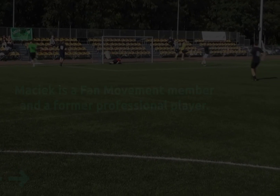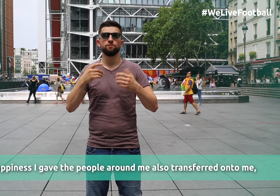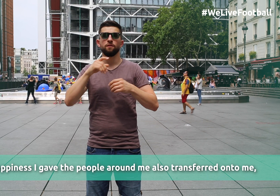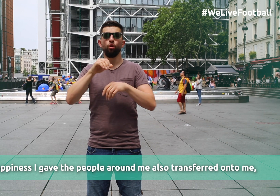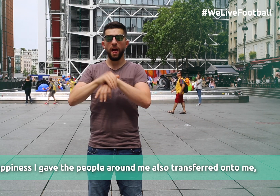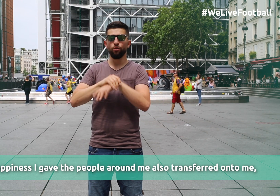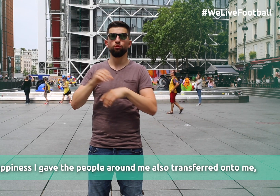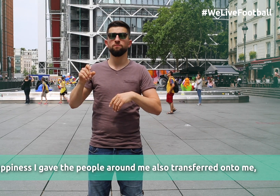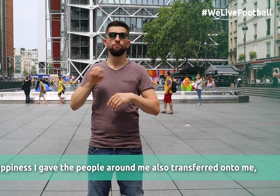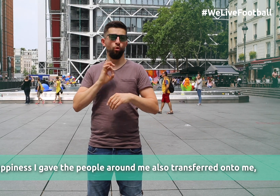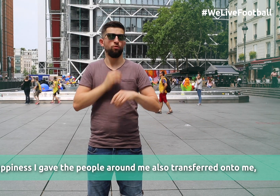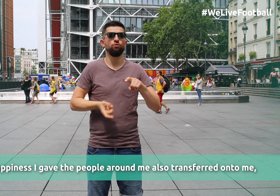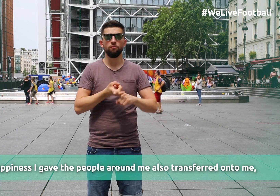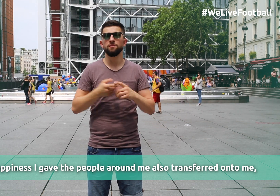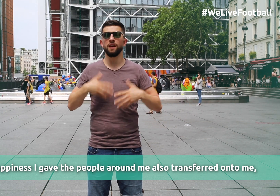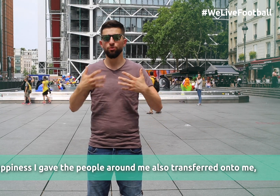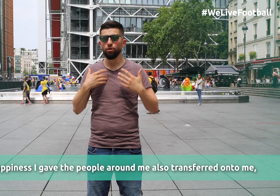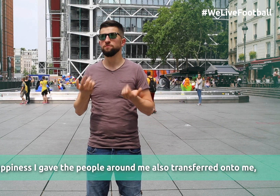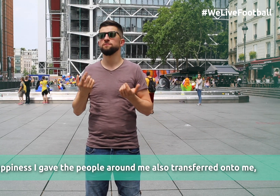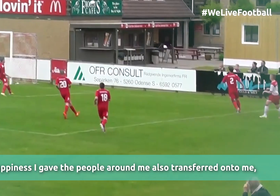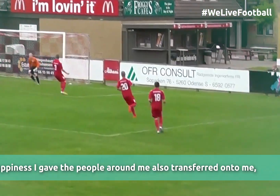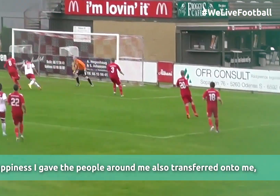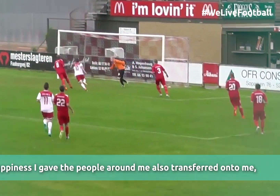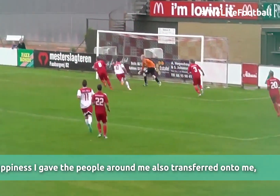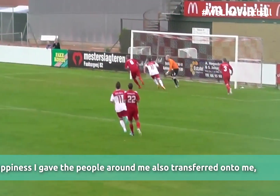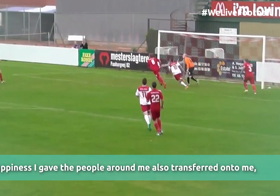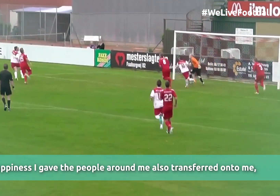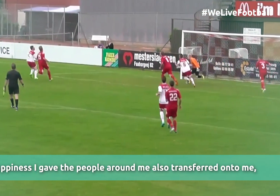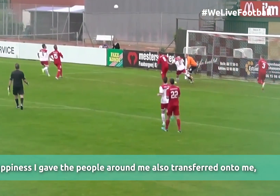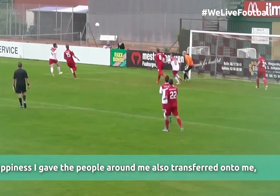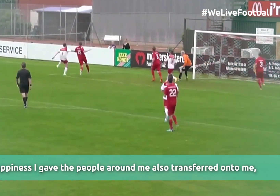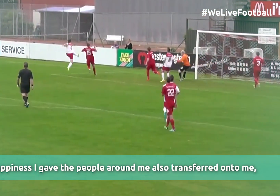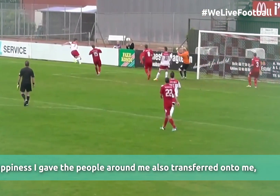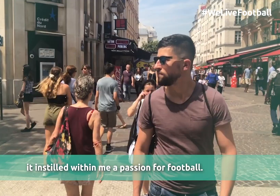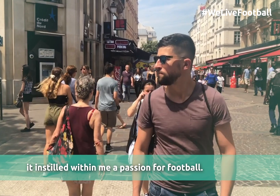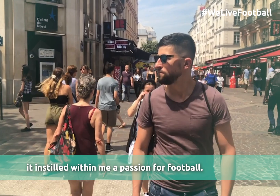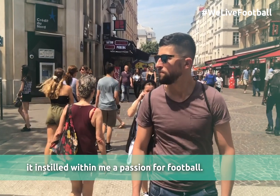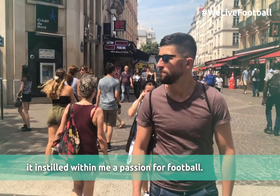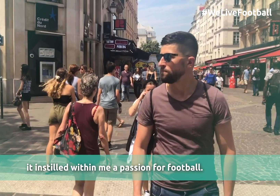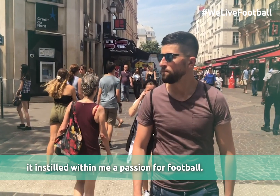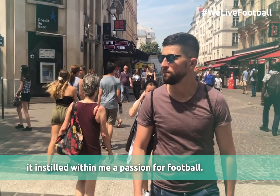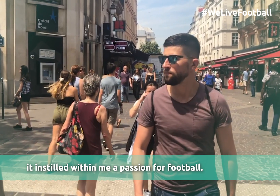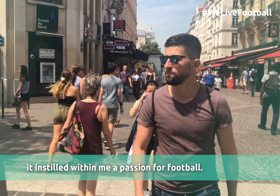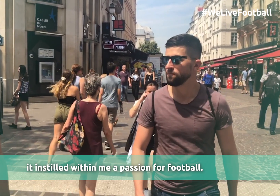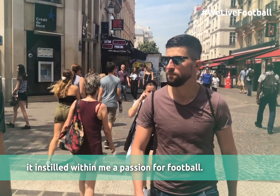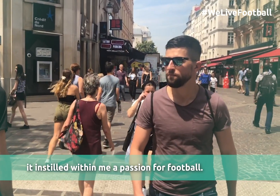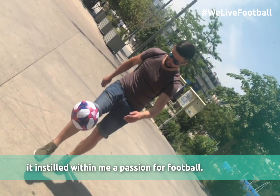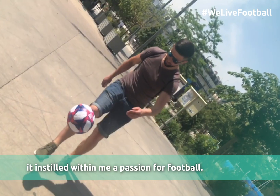Radość, którą sprawiłem dla innych, przyszła też na mnie i zrodziła się we mnie pasja do piłki